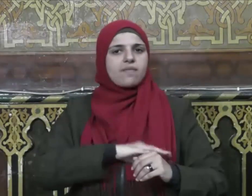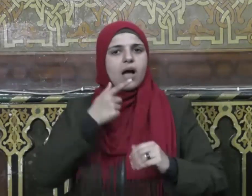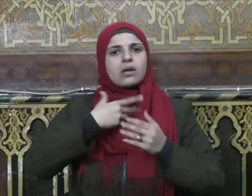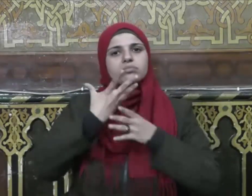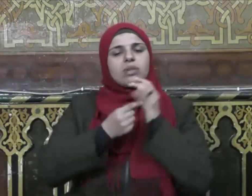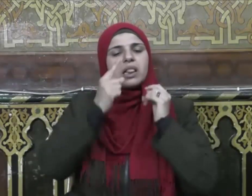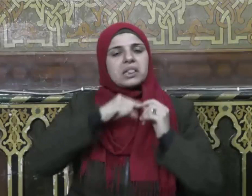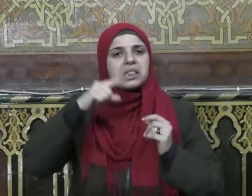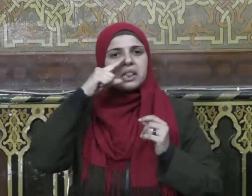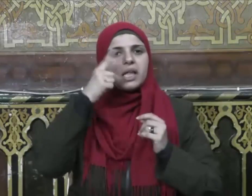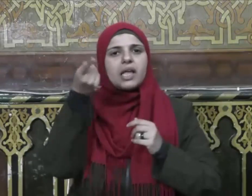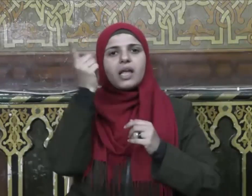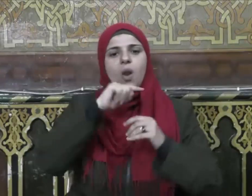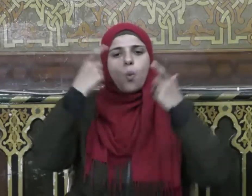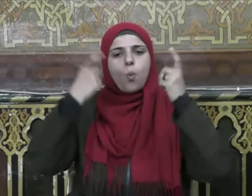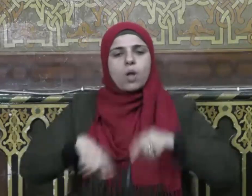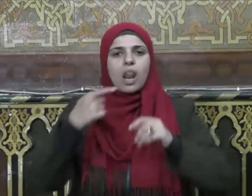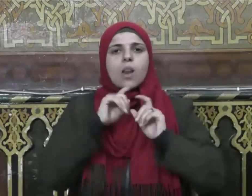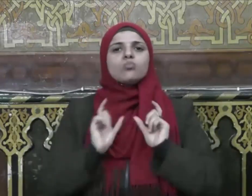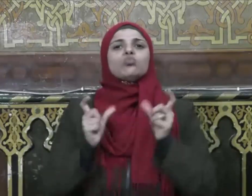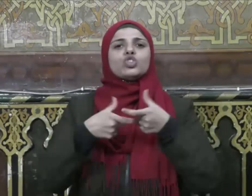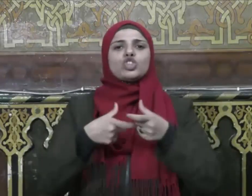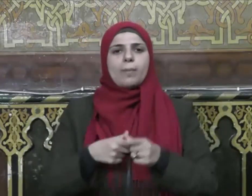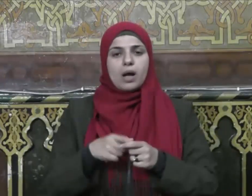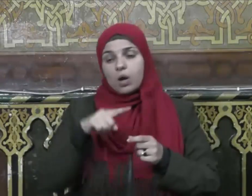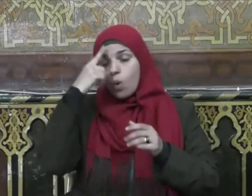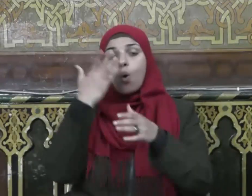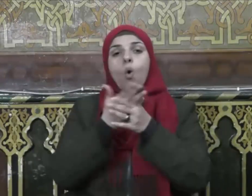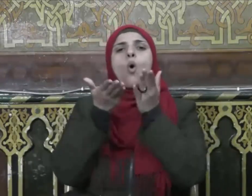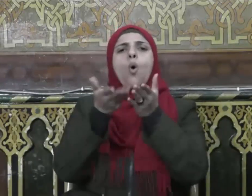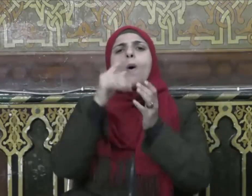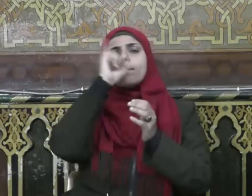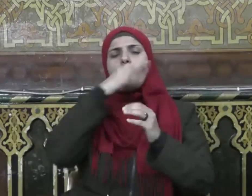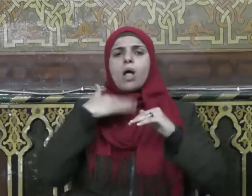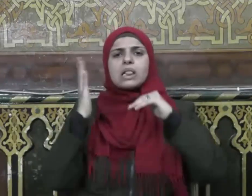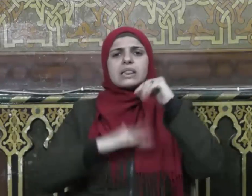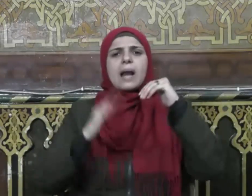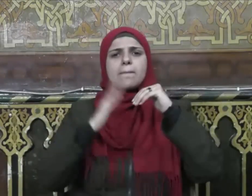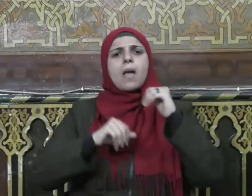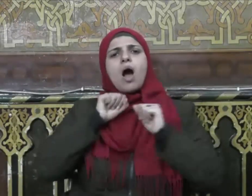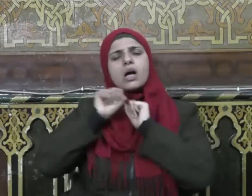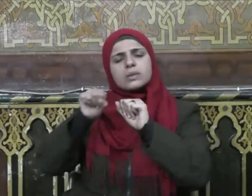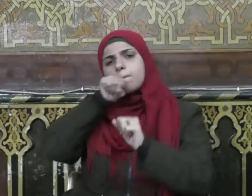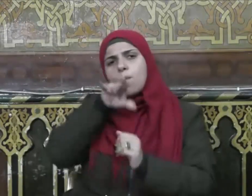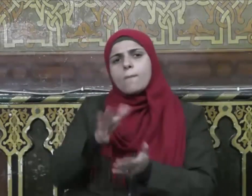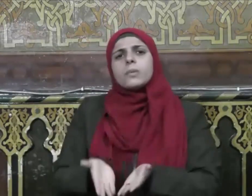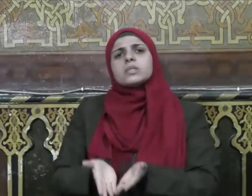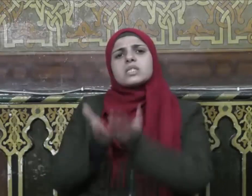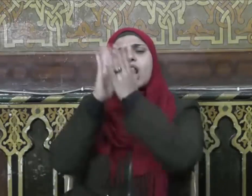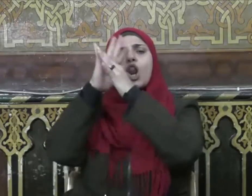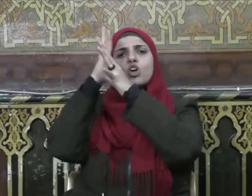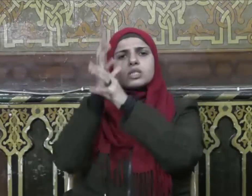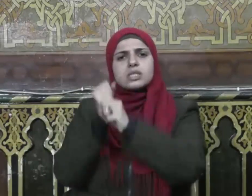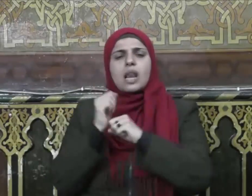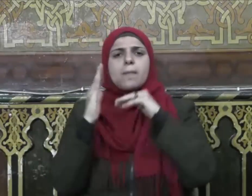ووطنها ومجتمعها وهذا ما رب عليه النبي صلى الله عليه وسلم